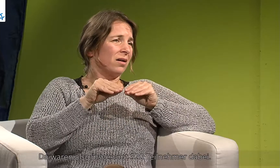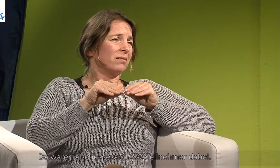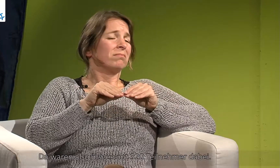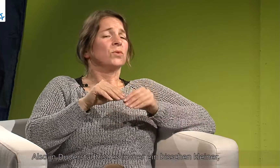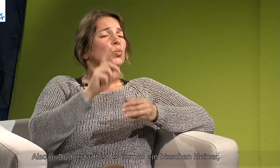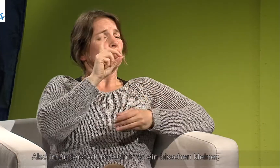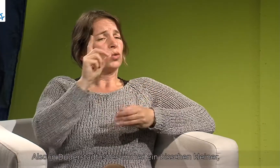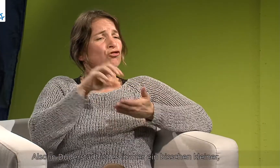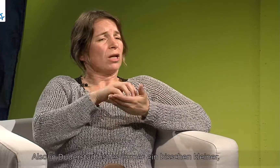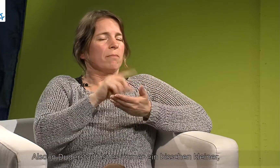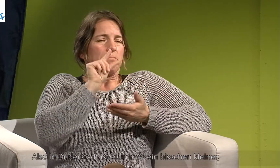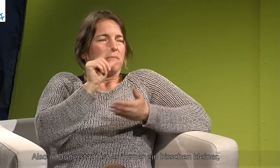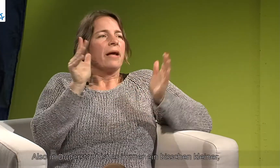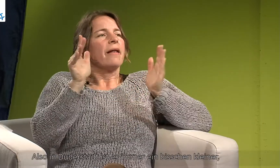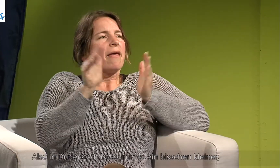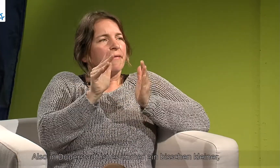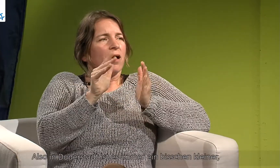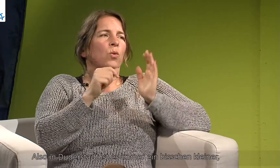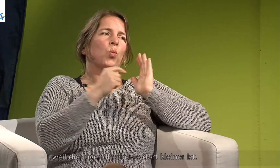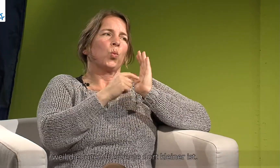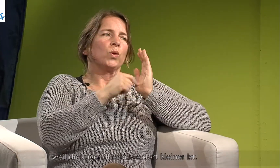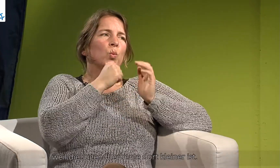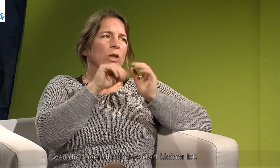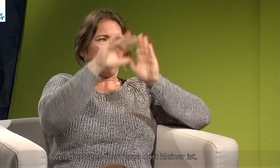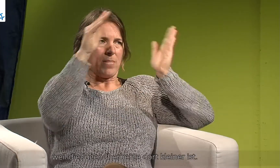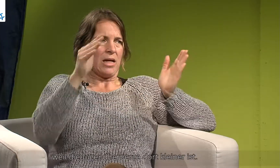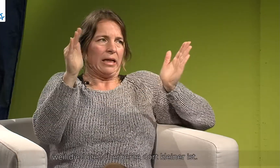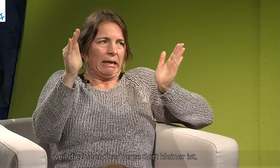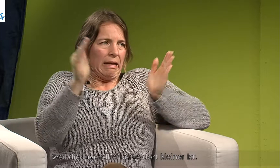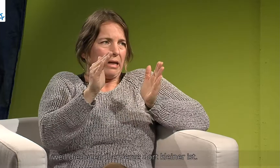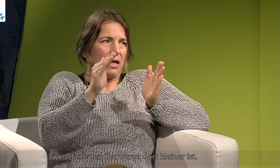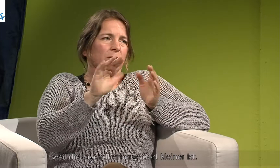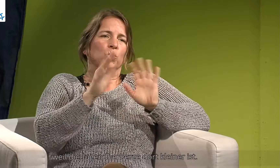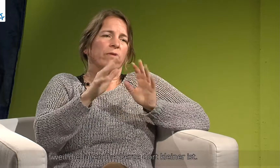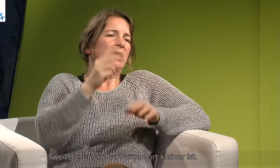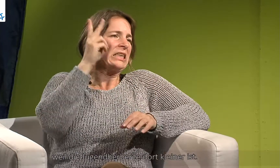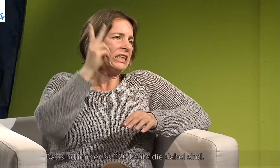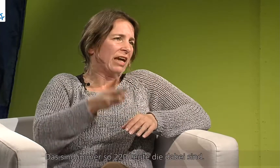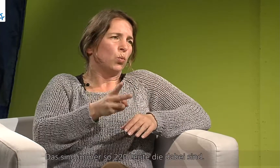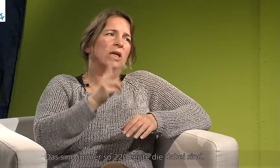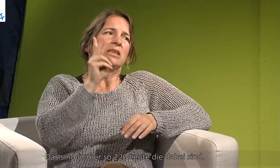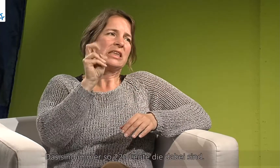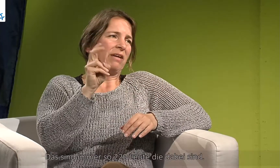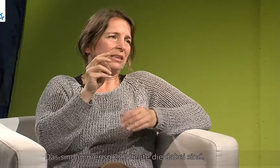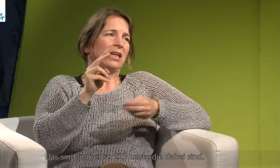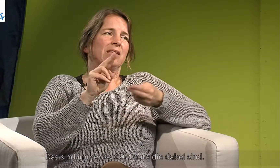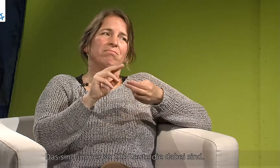dabei. Also in Duderstadt ist immer ein bisschen kleiner, weil die Jugendherberge dort kleiner ist. Das sind immer so 220 Leute,